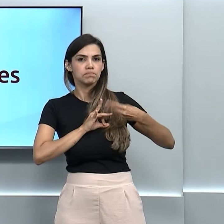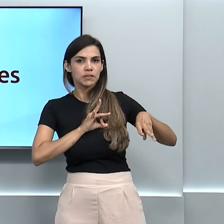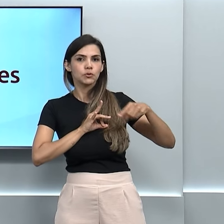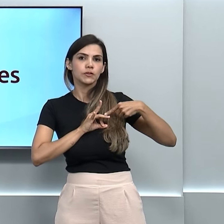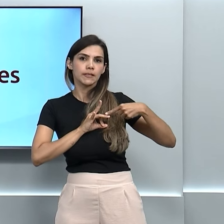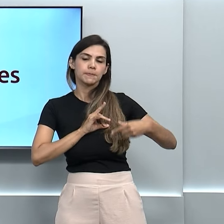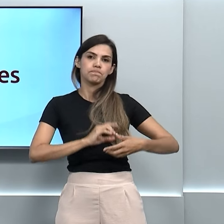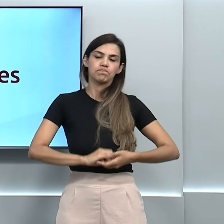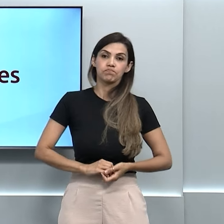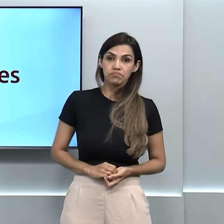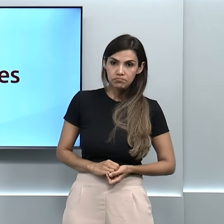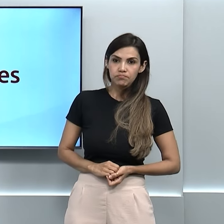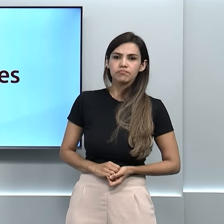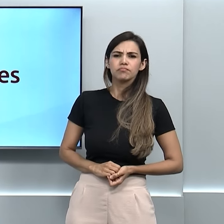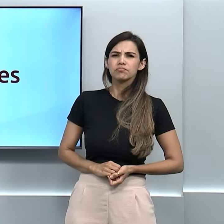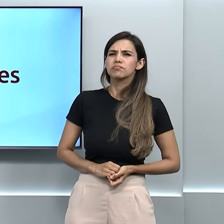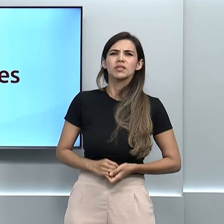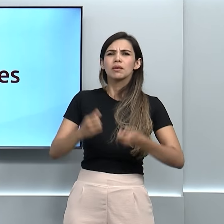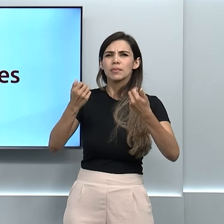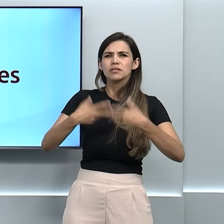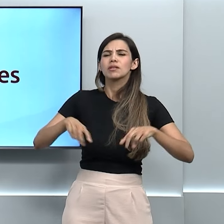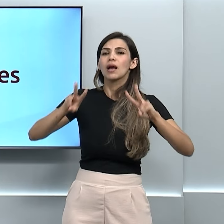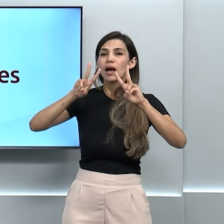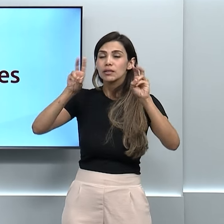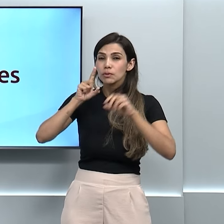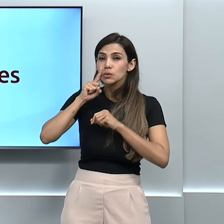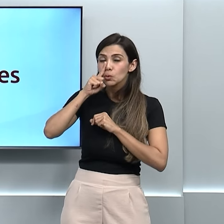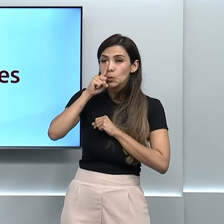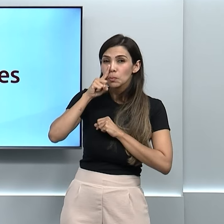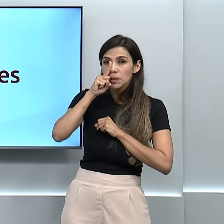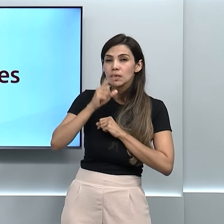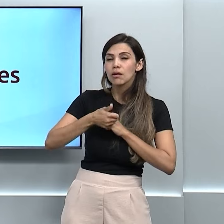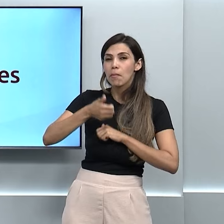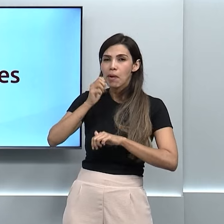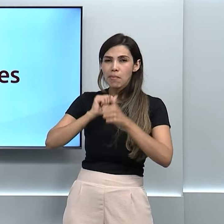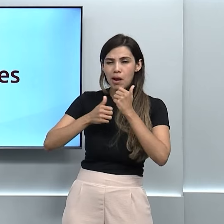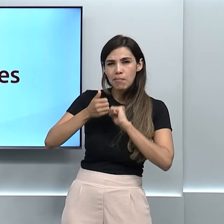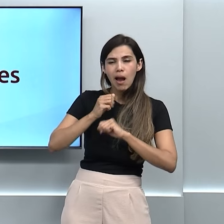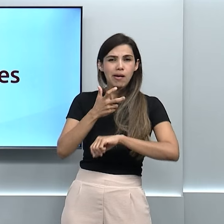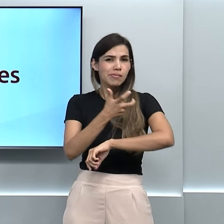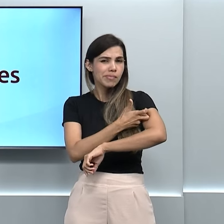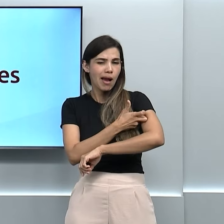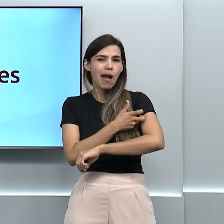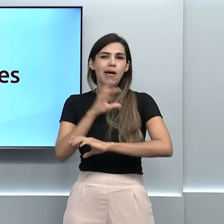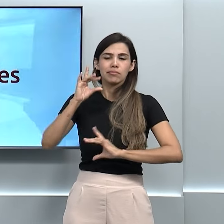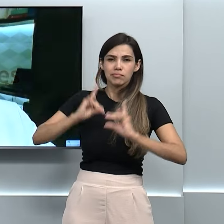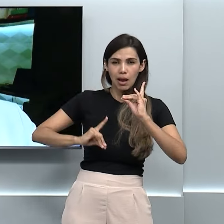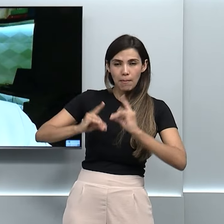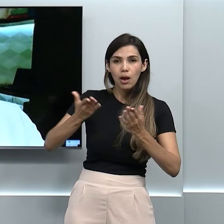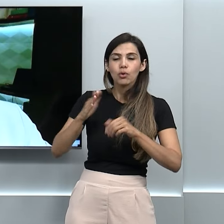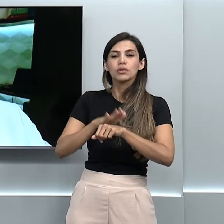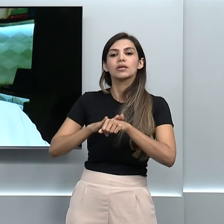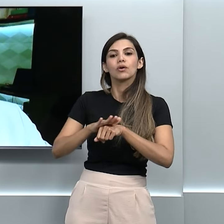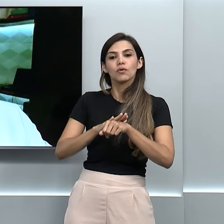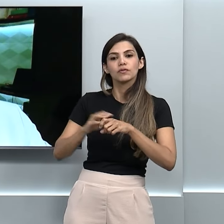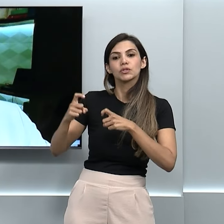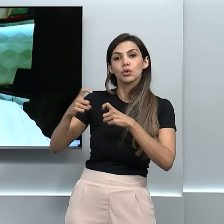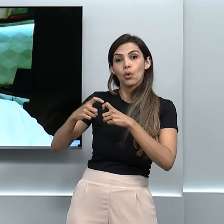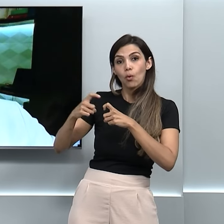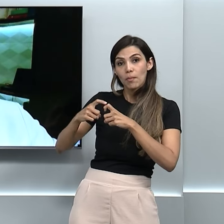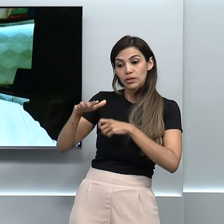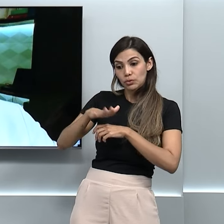Bom, e pra falar sobre esse assunto, sobre os riscos, né, do consumo dessas substâncias, a gente conversa agora com o Márcio Ditz, que é médico